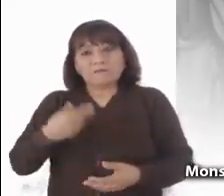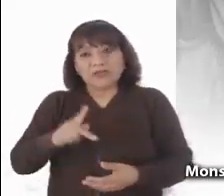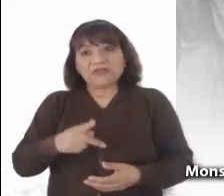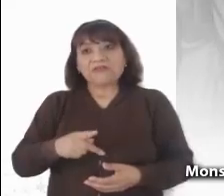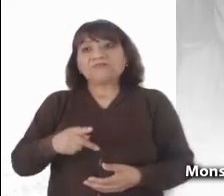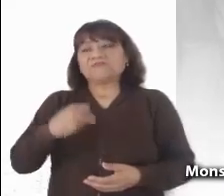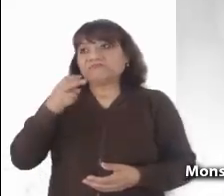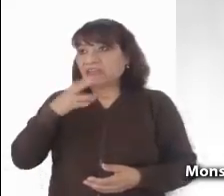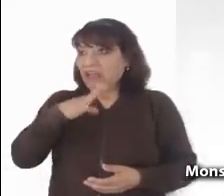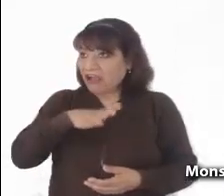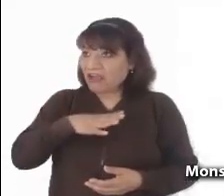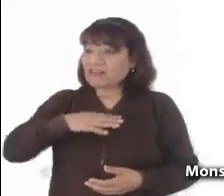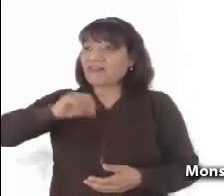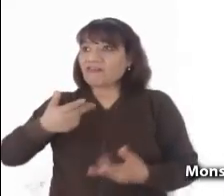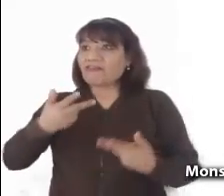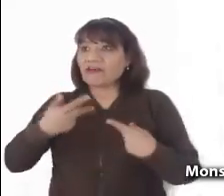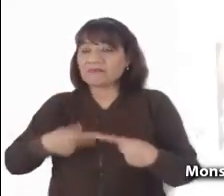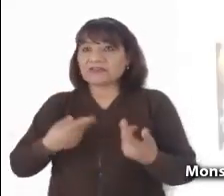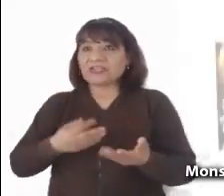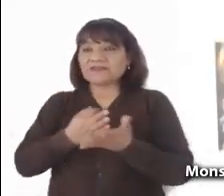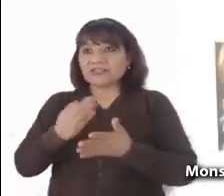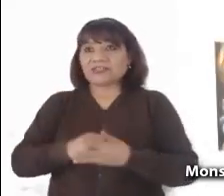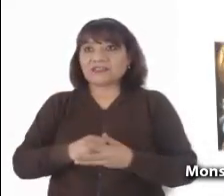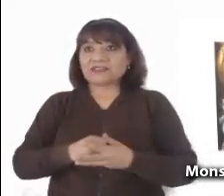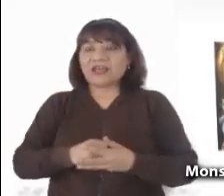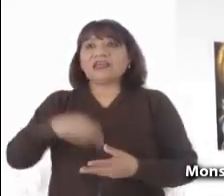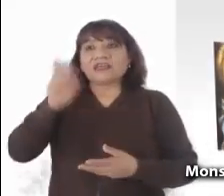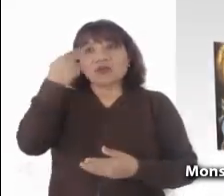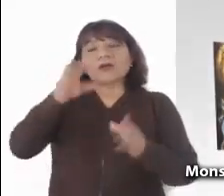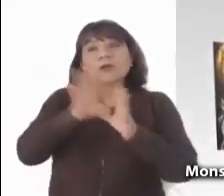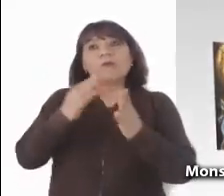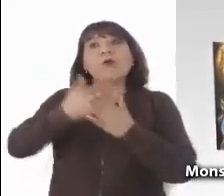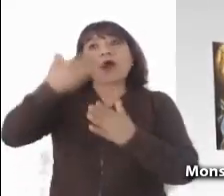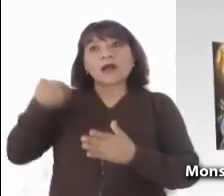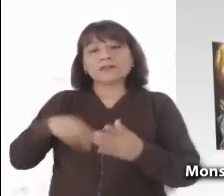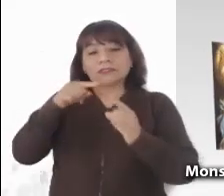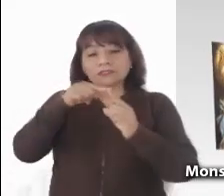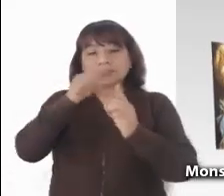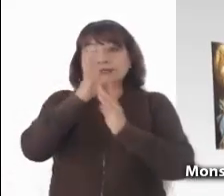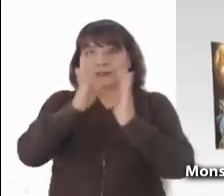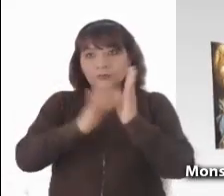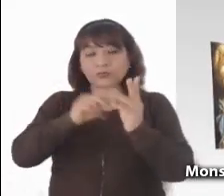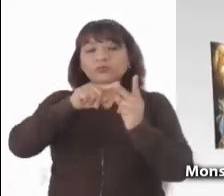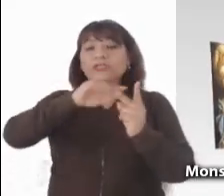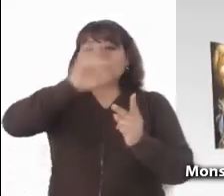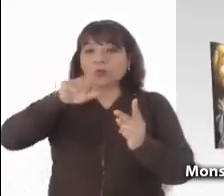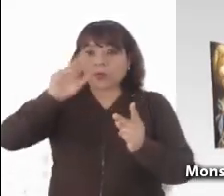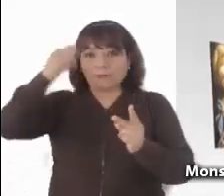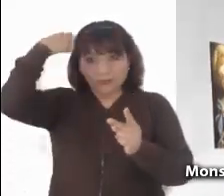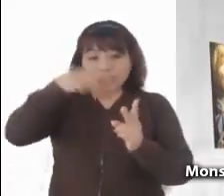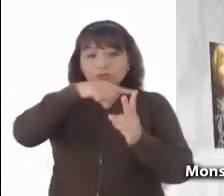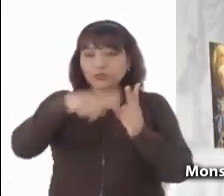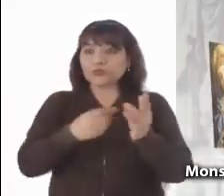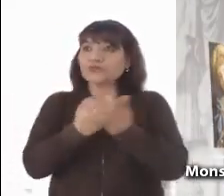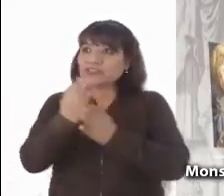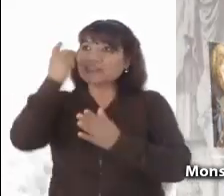la fidelidad y el testimonio de Juan Bautista y después de Jesús, que retoma el